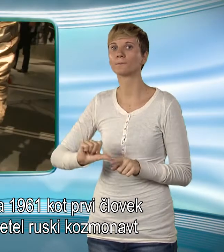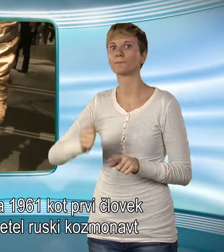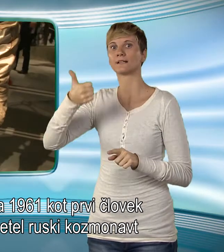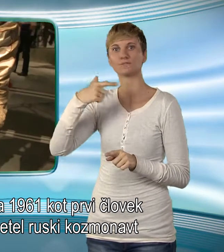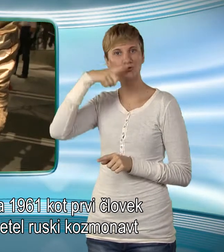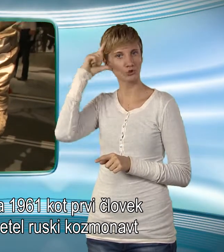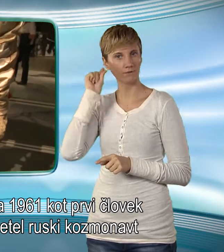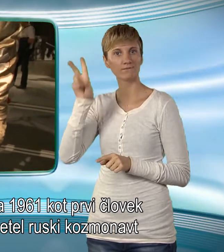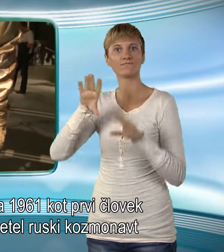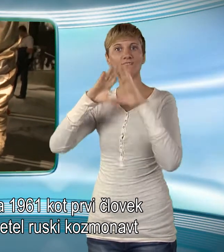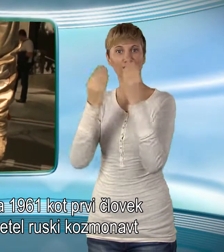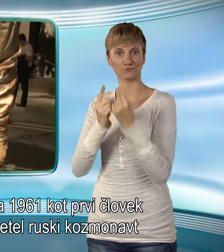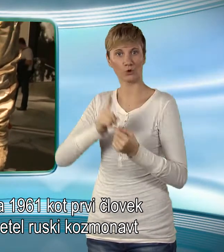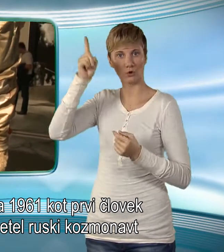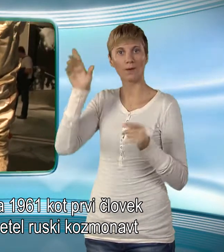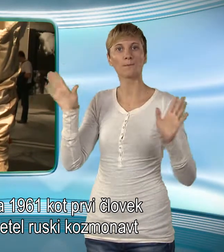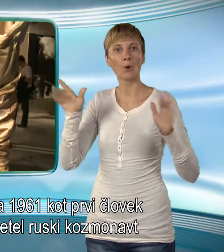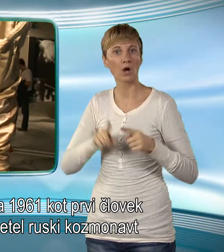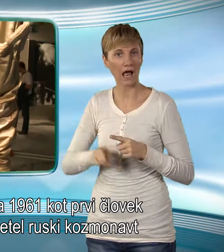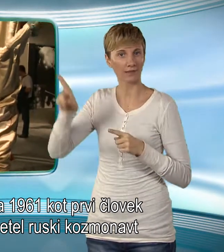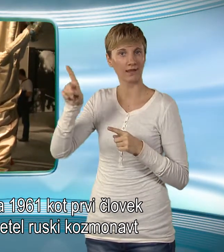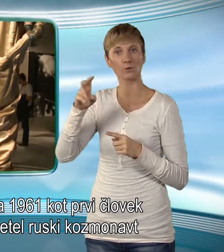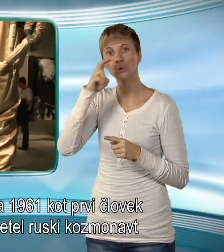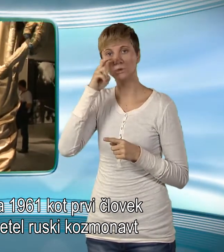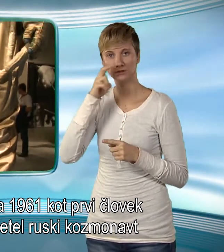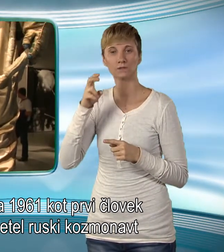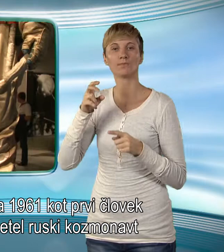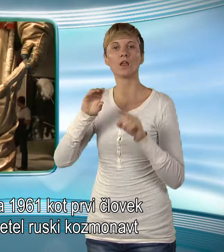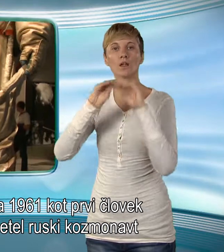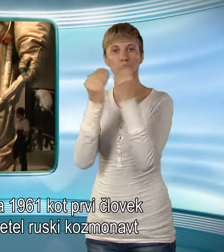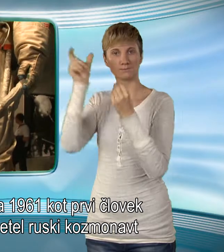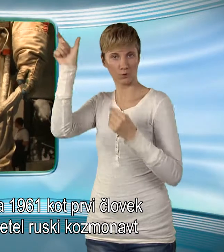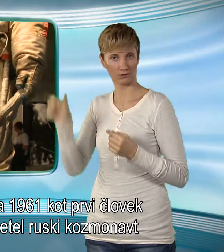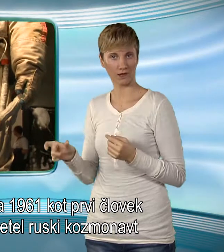poletel ruski kozmonaut Juri Gagarin in obkružil zemljo.